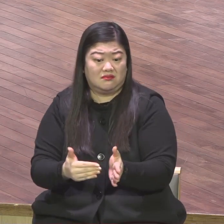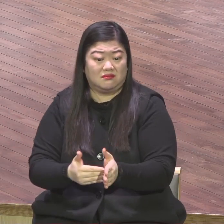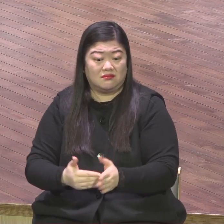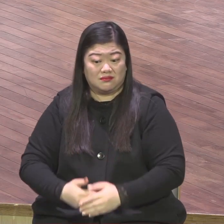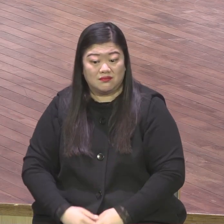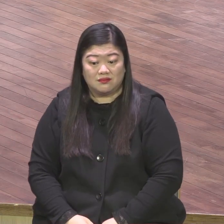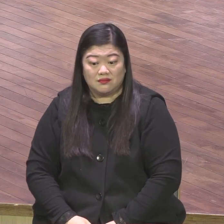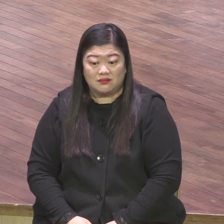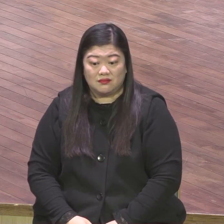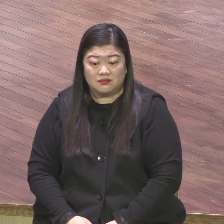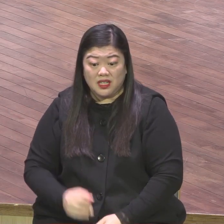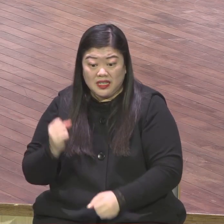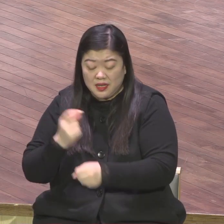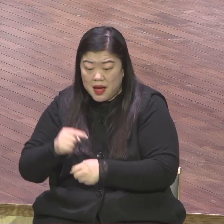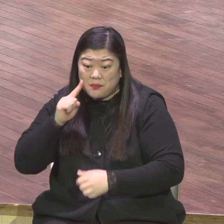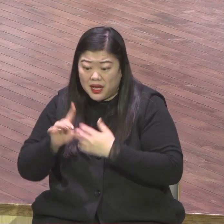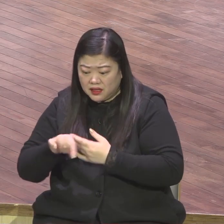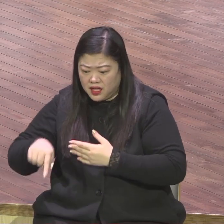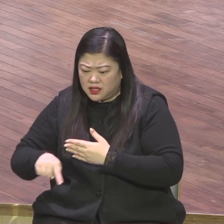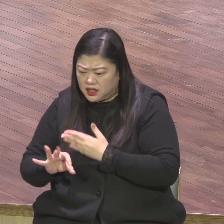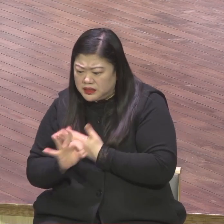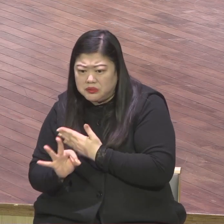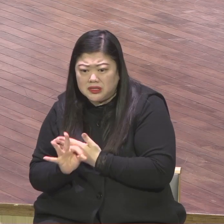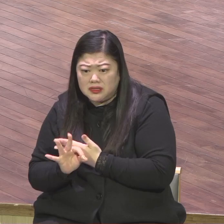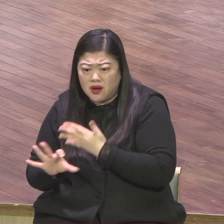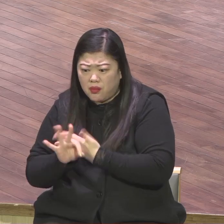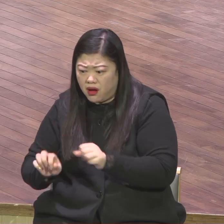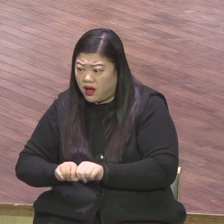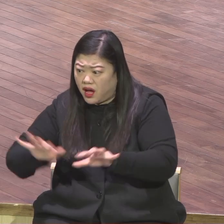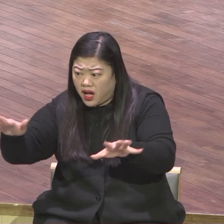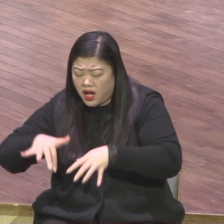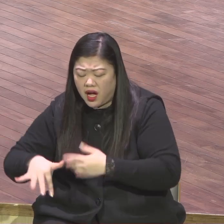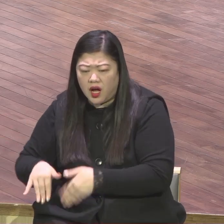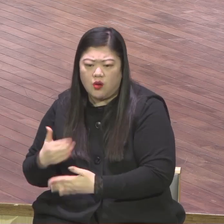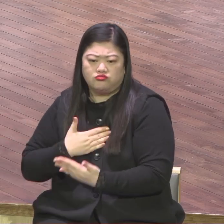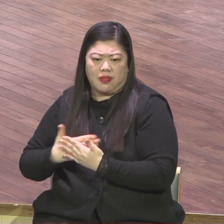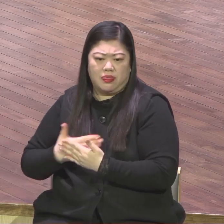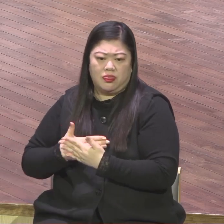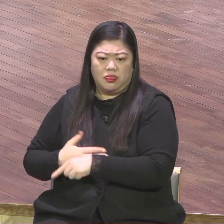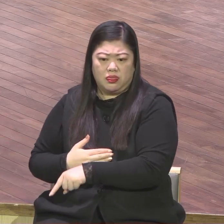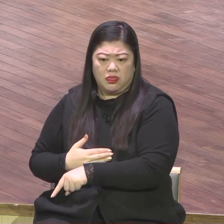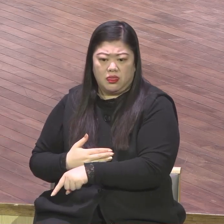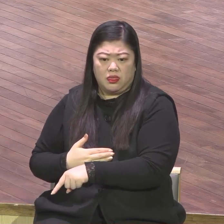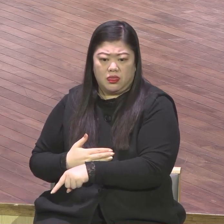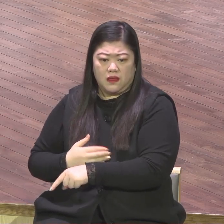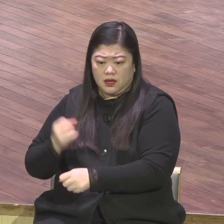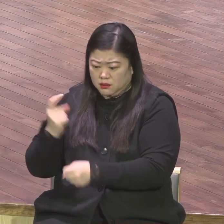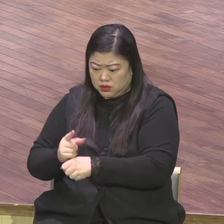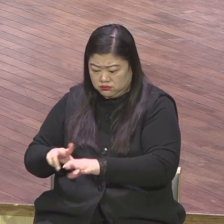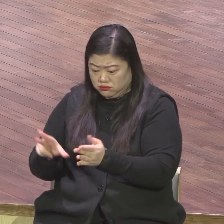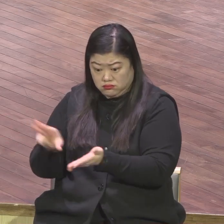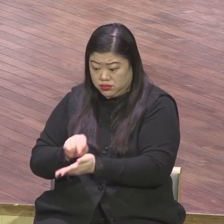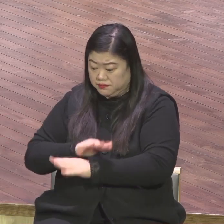하면 된다 무엇보다 하나님께서 이런 성교의 발걸음을 축복해 주시면서